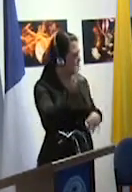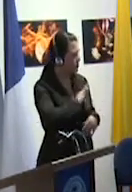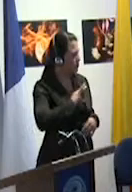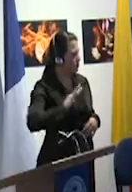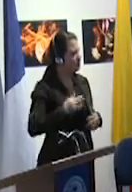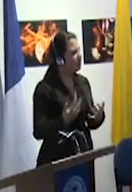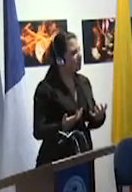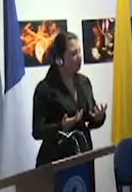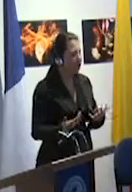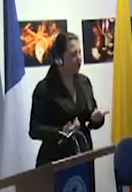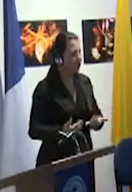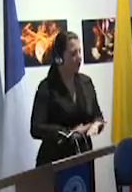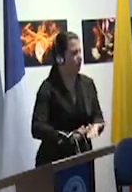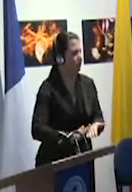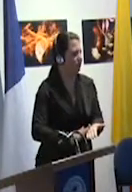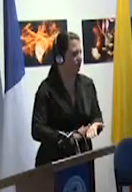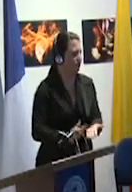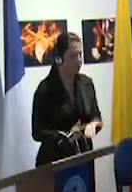sanar.